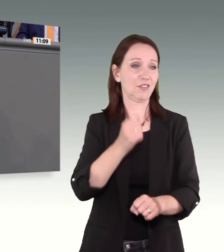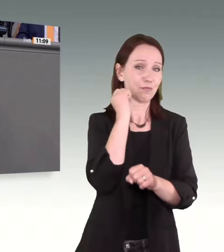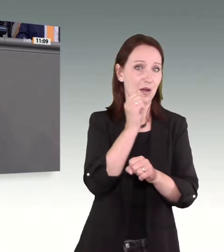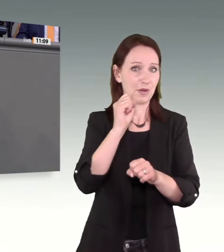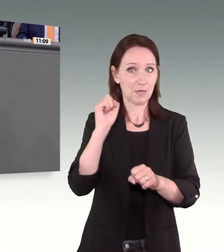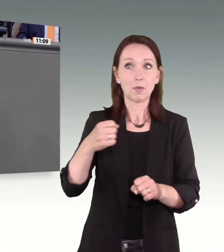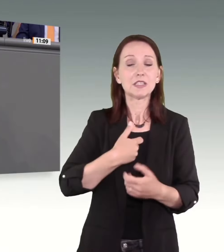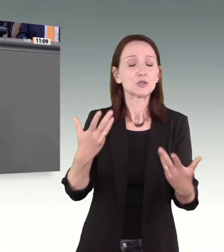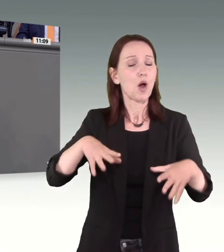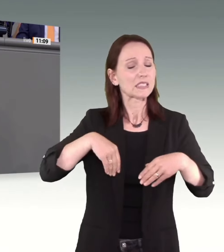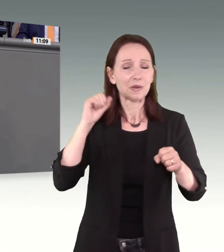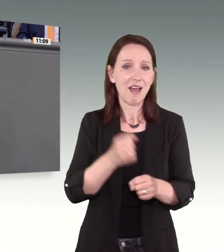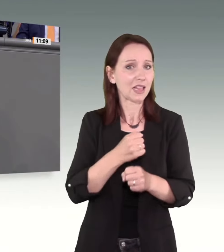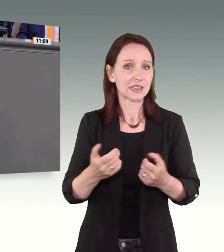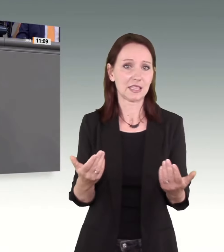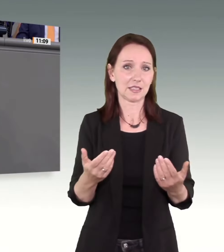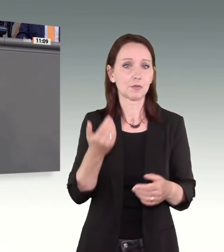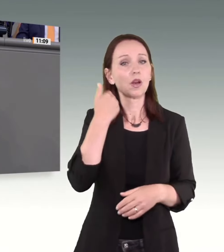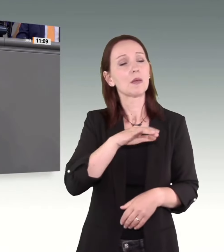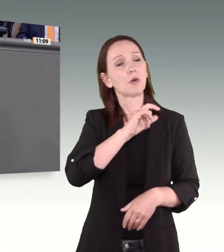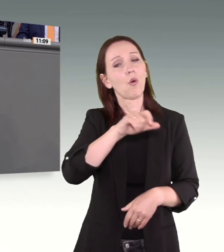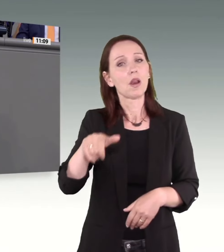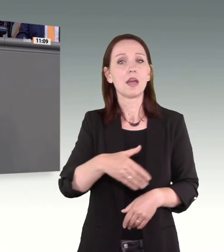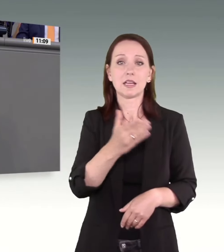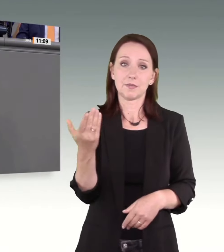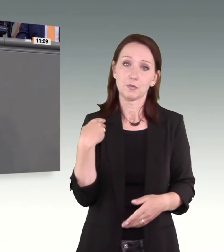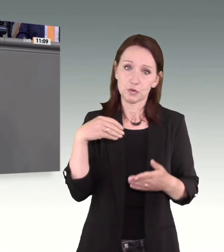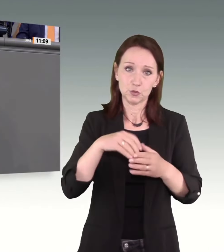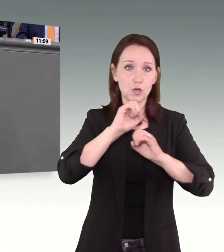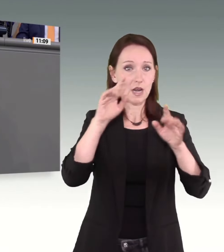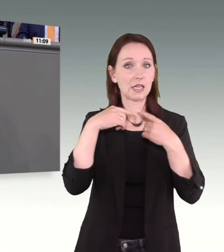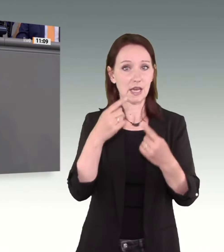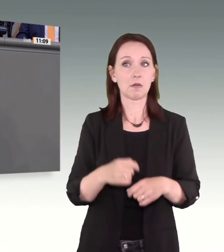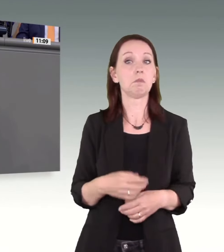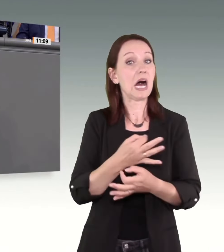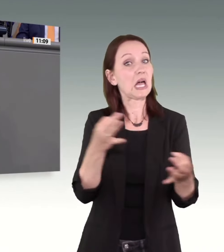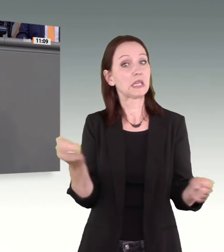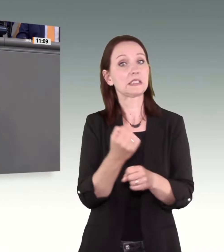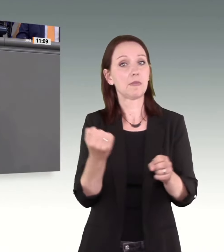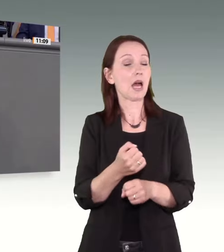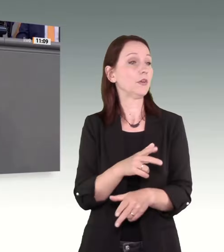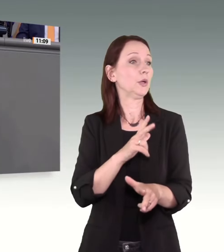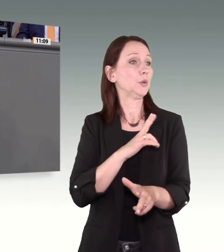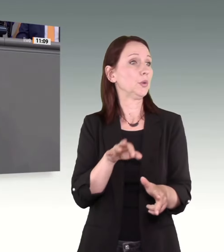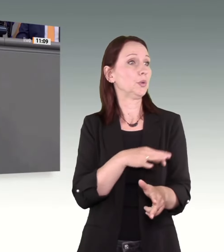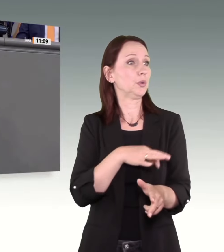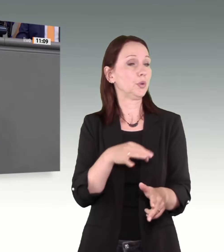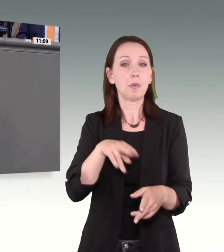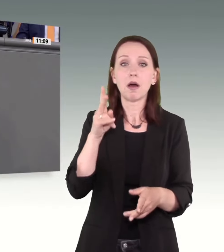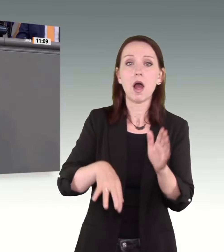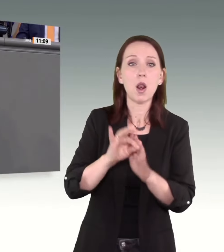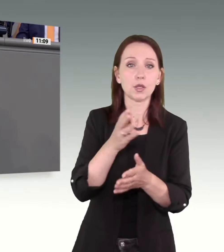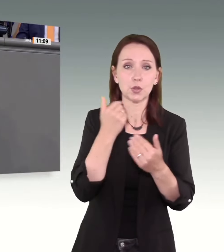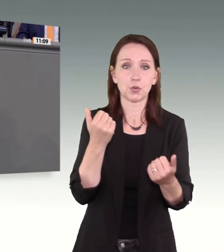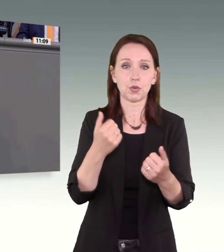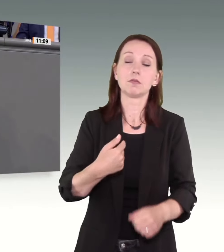mehr akzeptabel. Und liebe Kolleginnen und Kollegen, auch an der Stelle sage ich ganz klar, nichts tun ist keine Lösung. ich erwarte